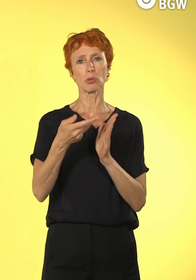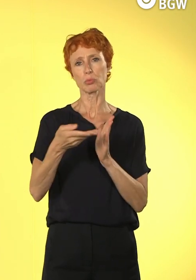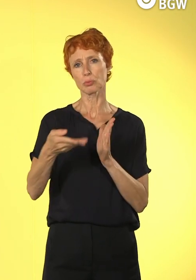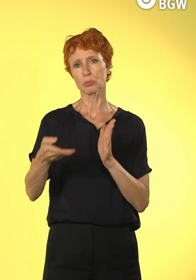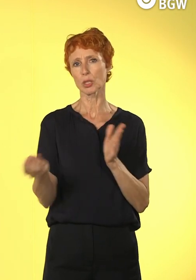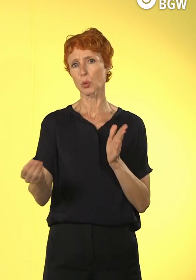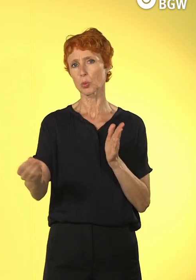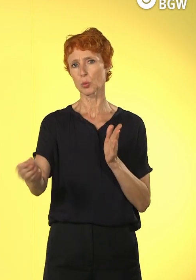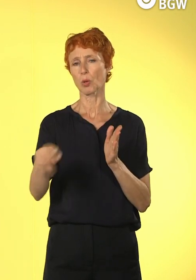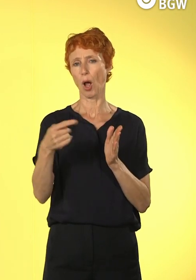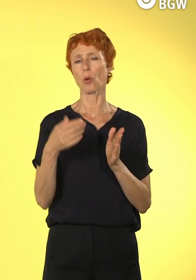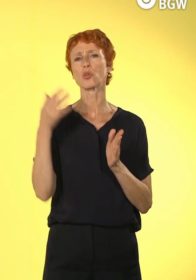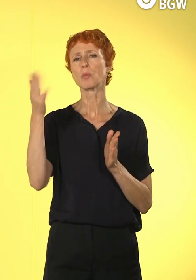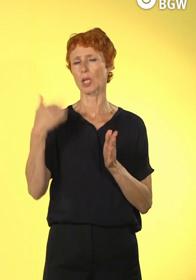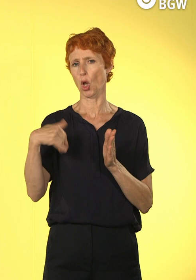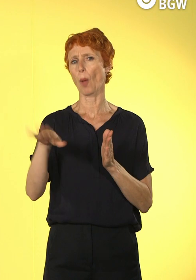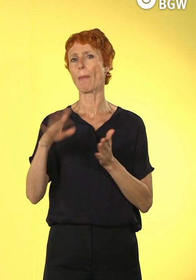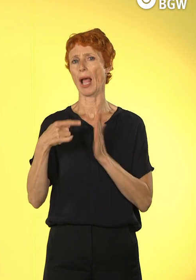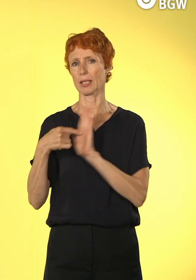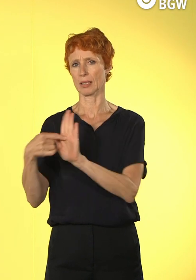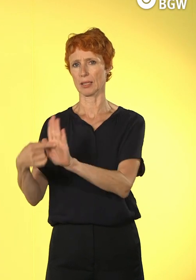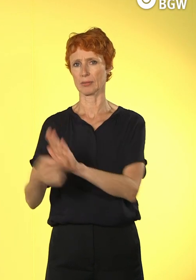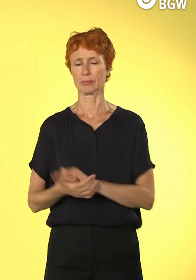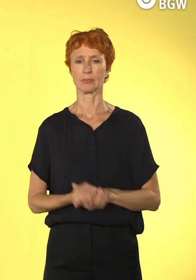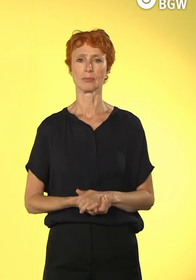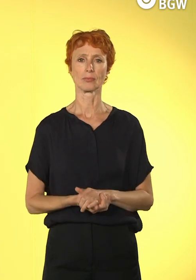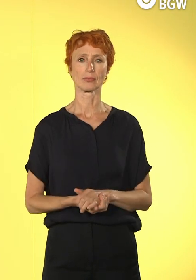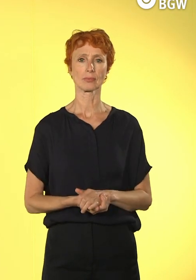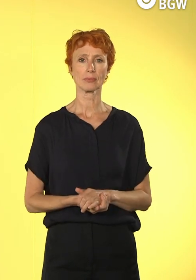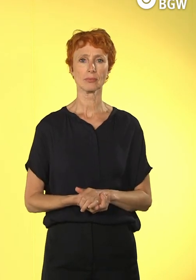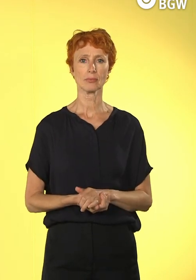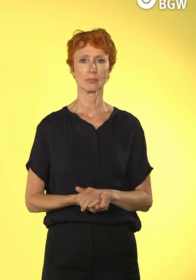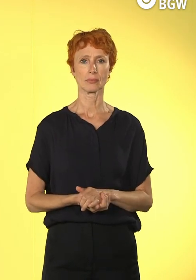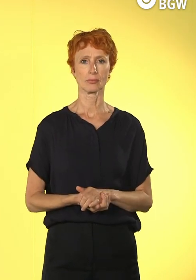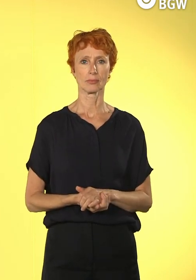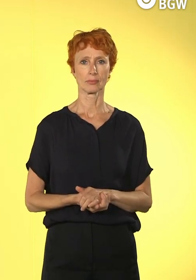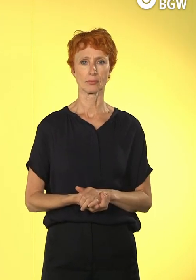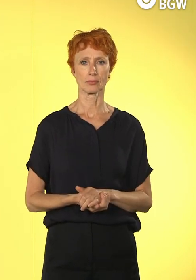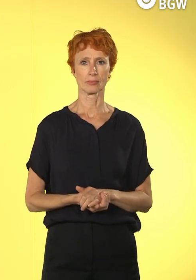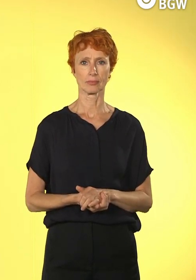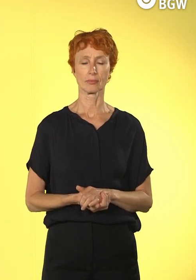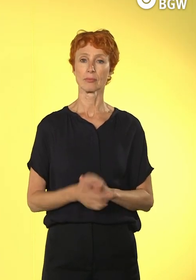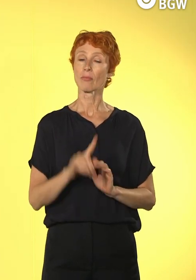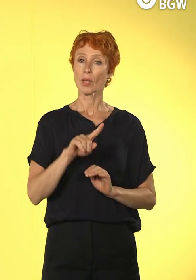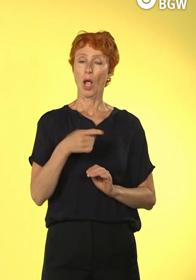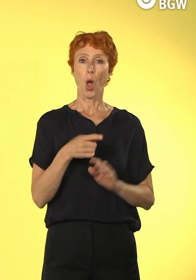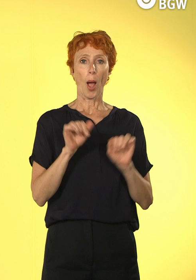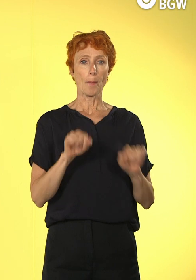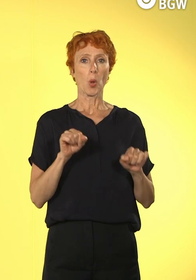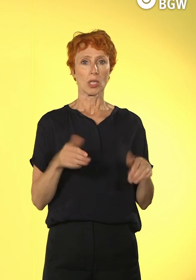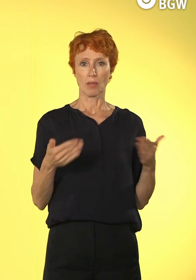später auch noch einiges kommen. Und wir können sagen, dass wir in der Sozialwirtschaft oder